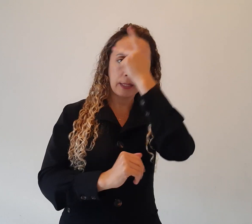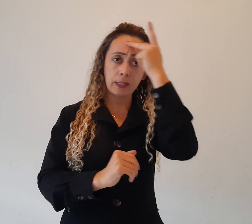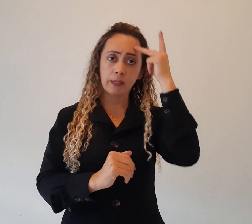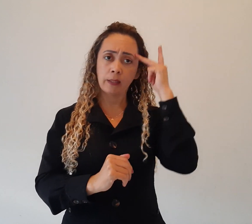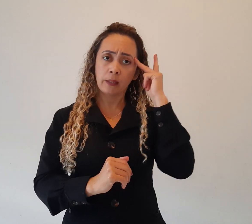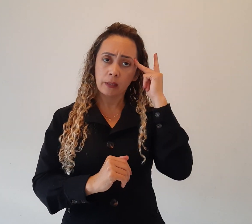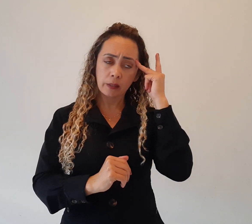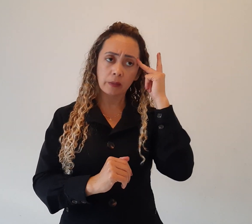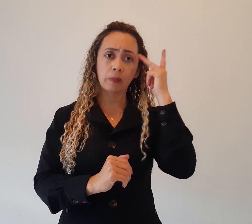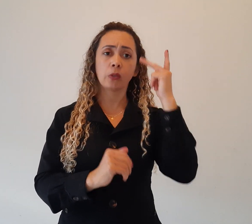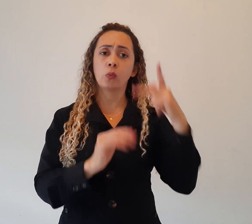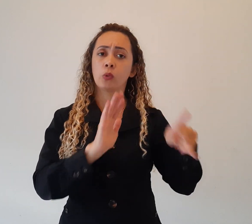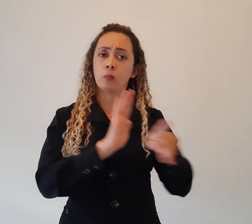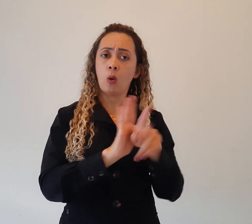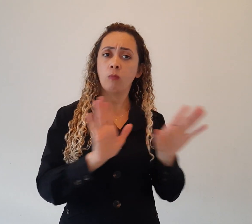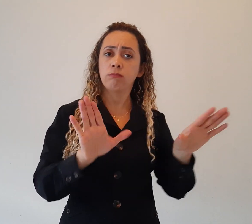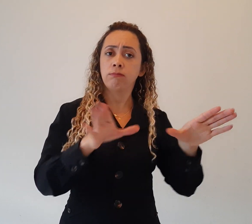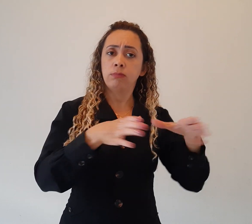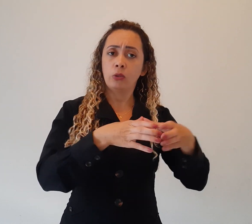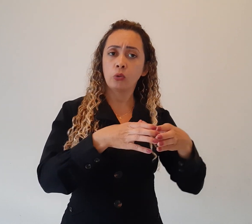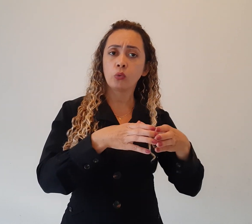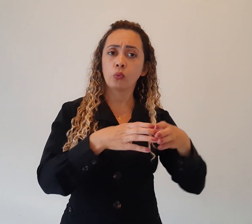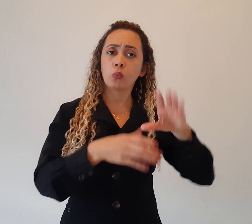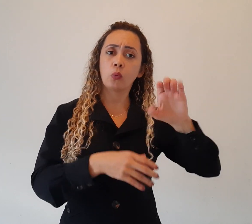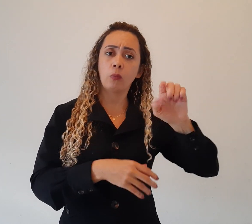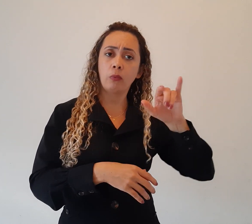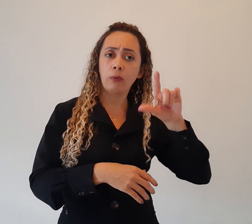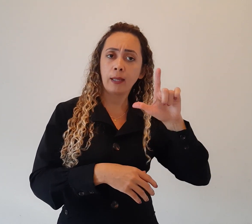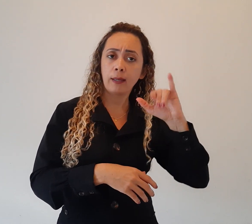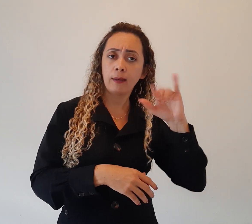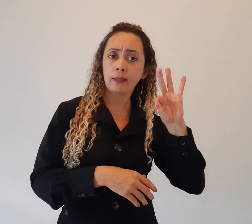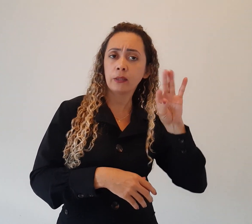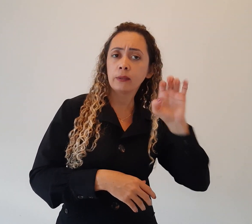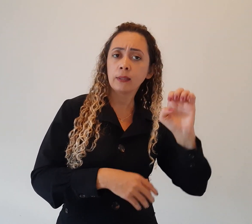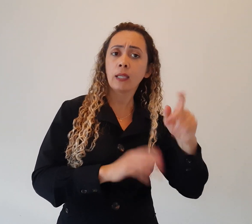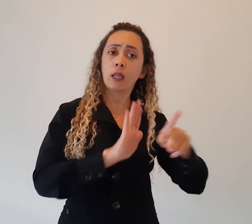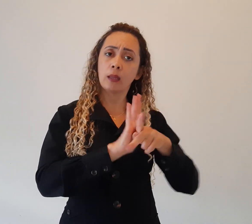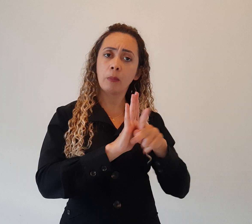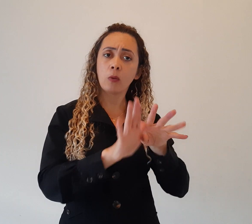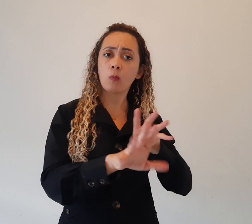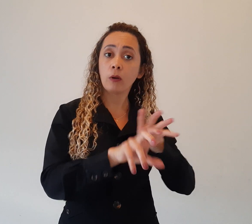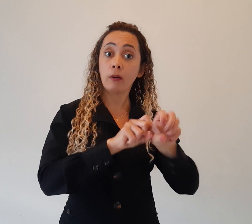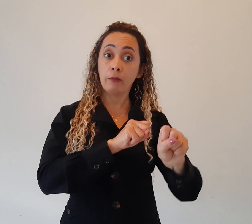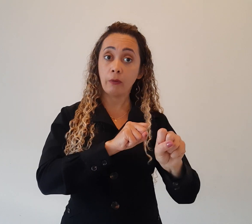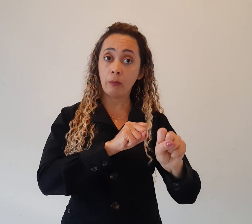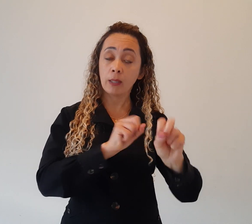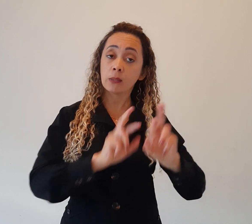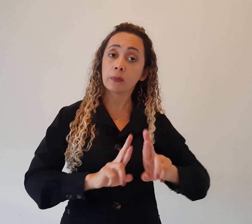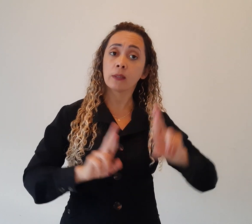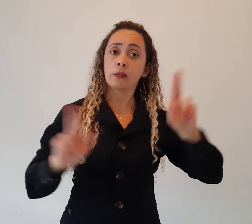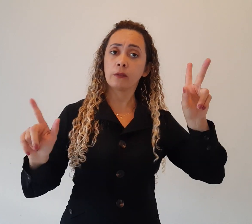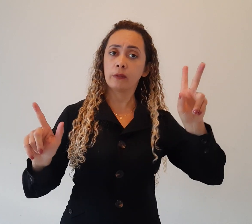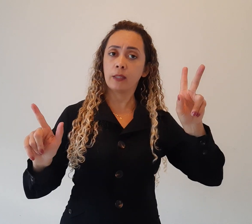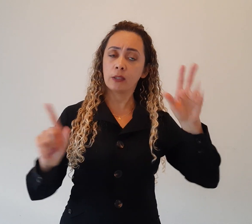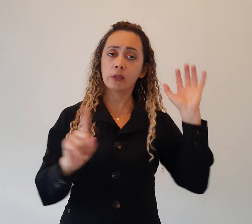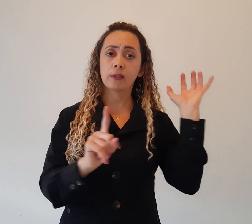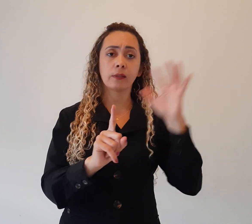elite, que estavam explorando, seriam uma focação humanística. Então, nós vamos ver essa influência. Também vamos